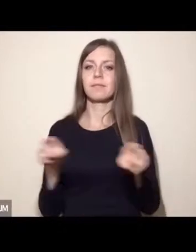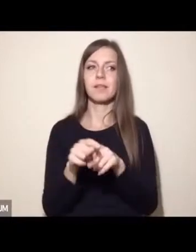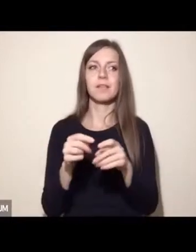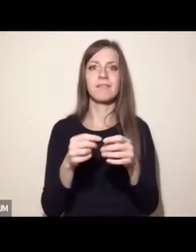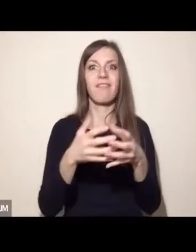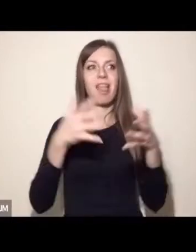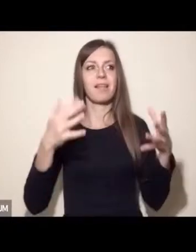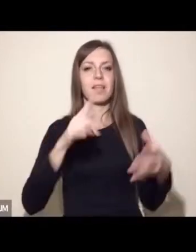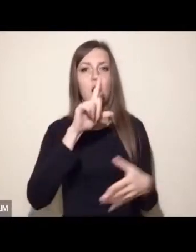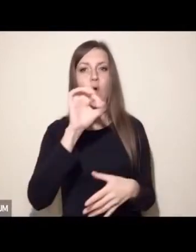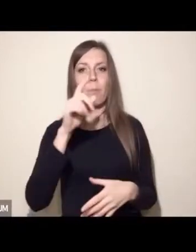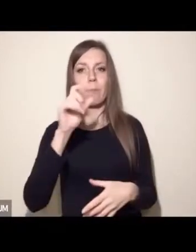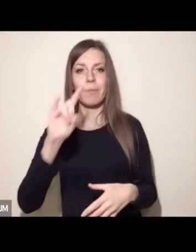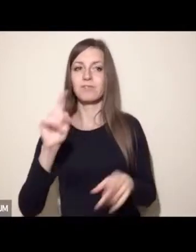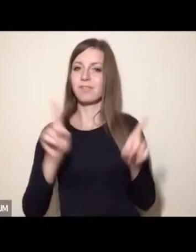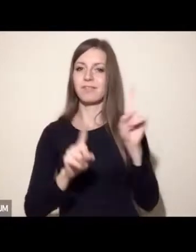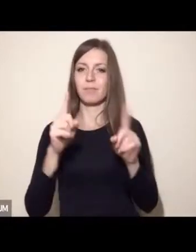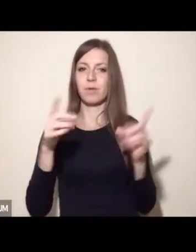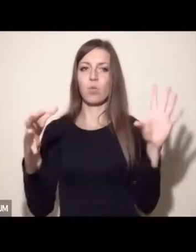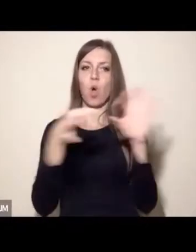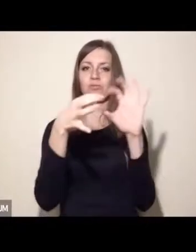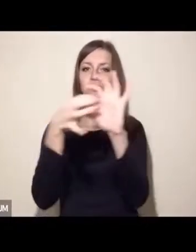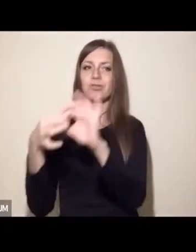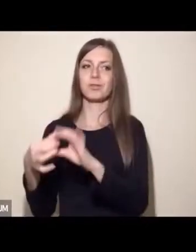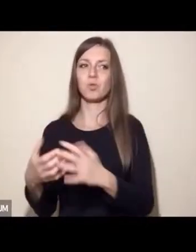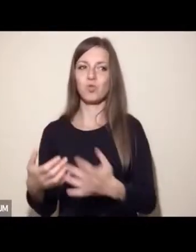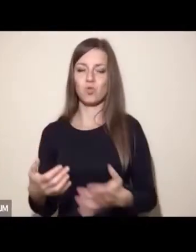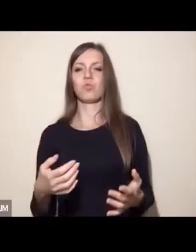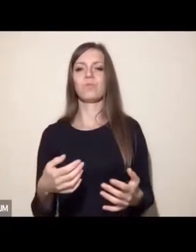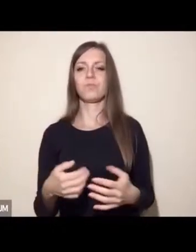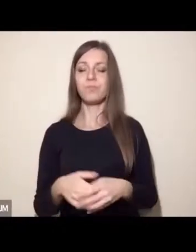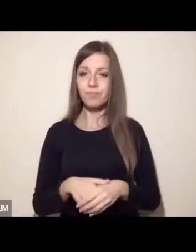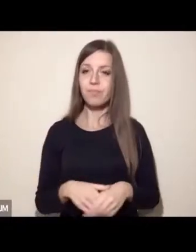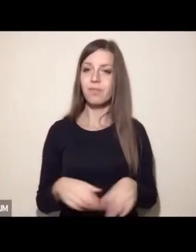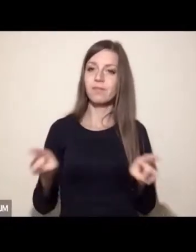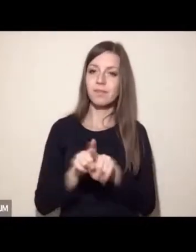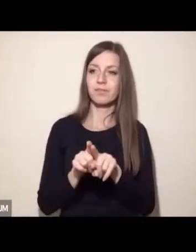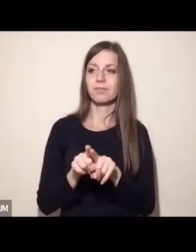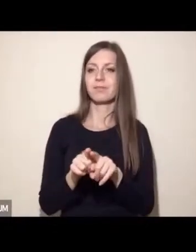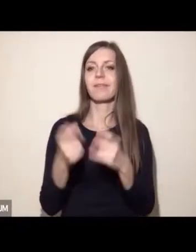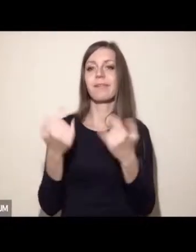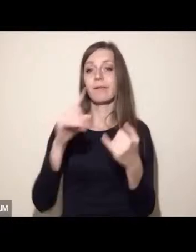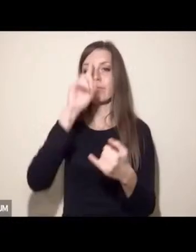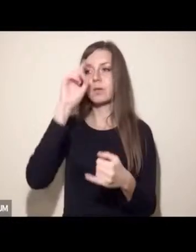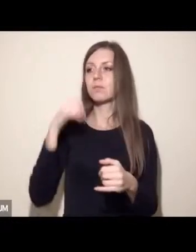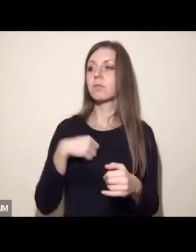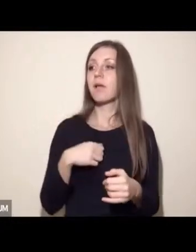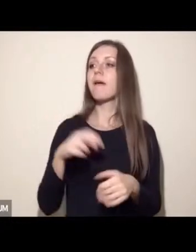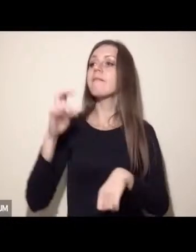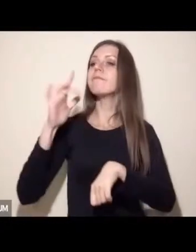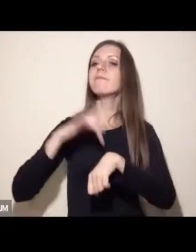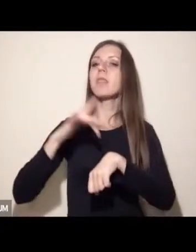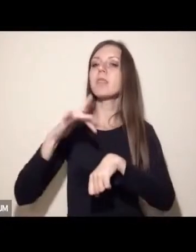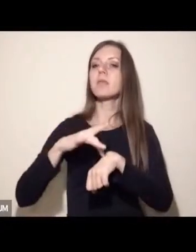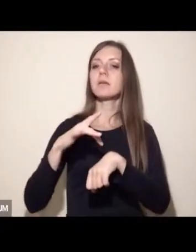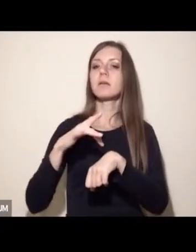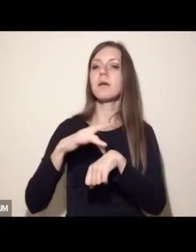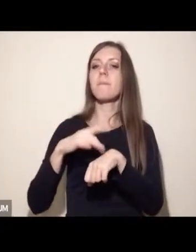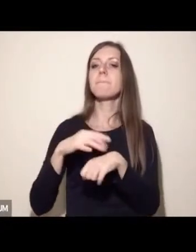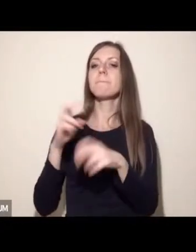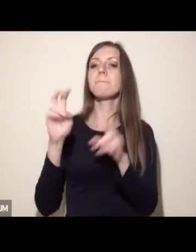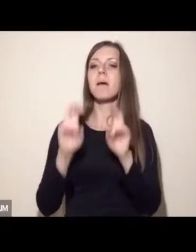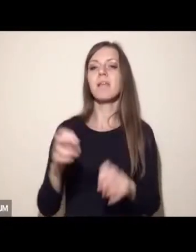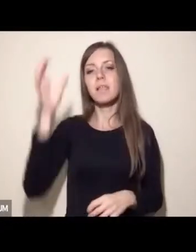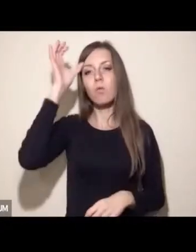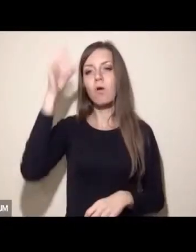które potrafią łączyć siły. Stoją też osoby, które mogą sobie po prostu kupić wyniki badań naukowych. Stoją korporacje,